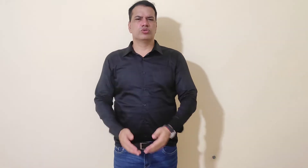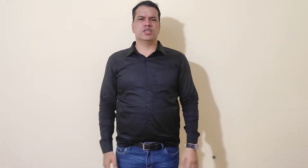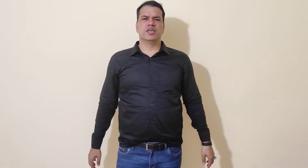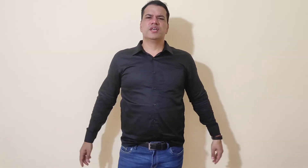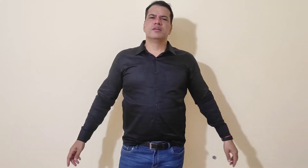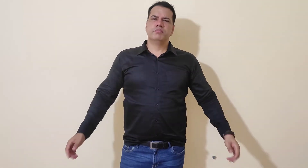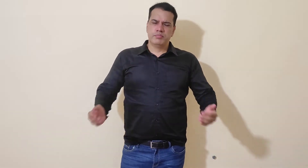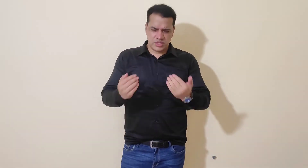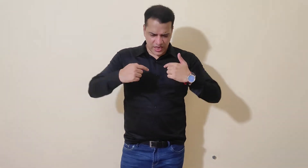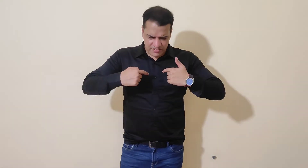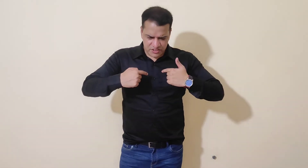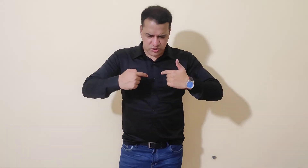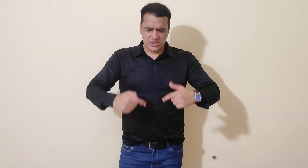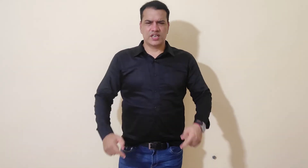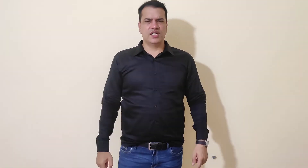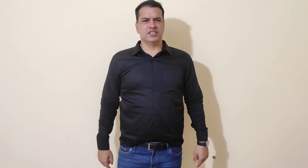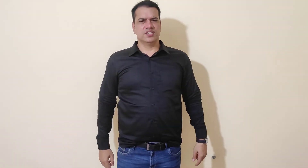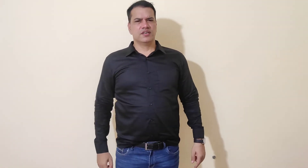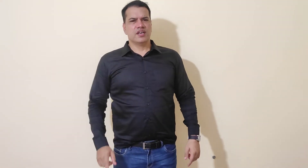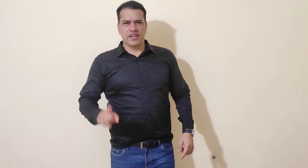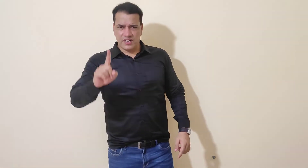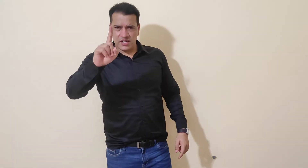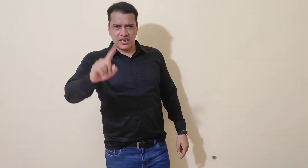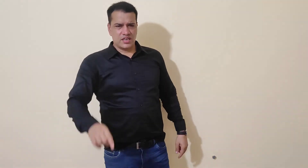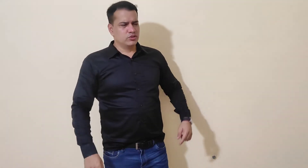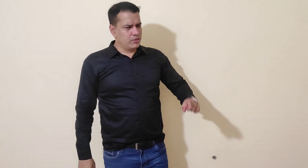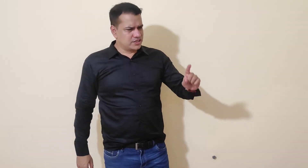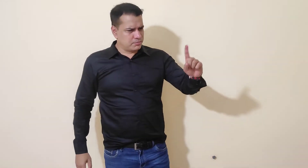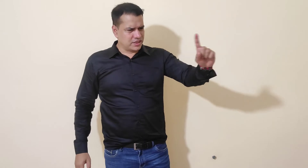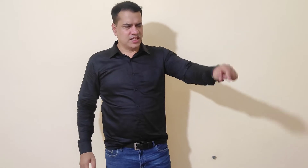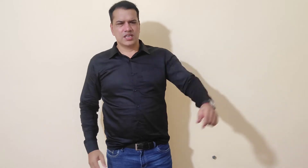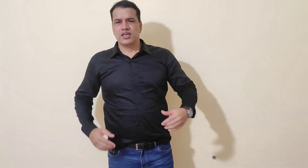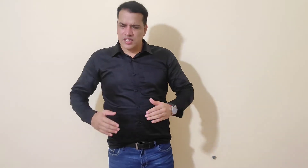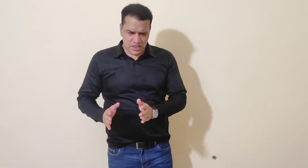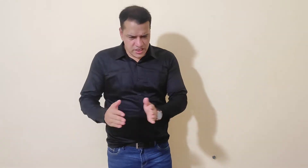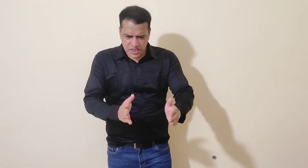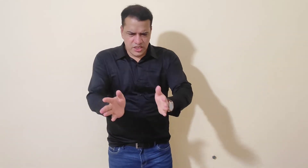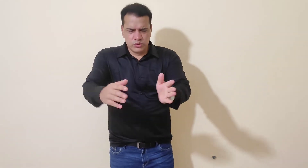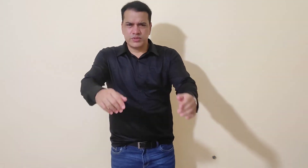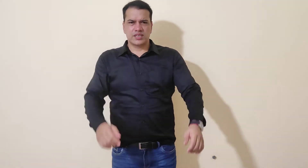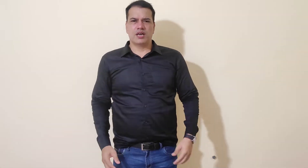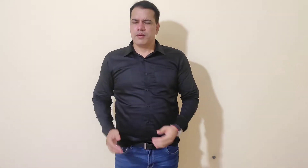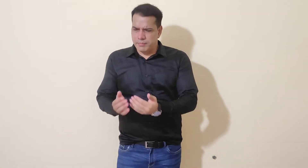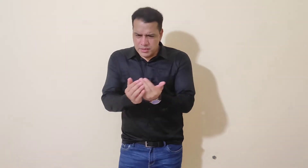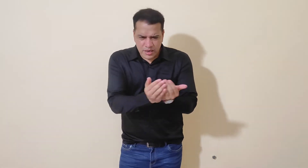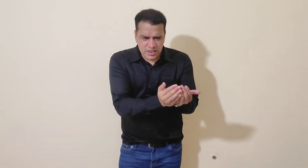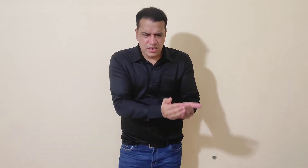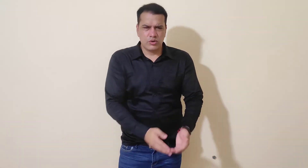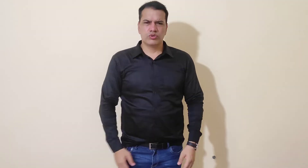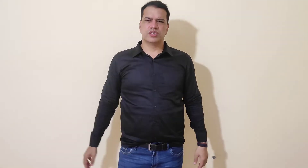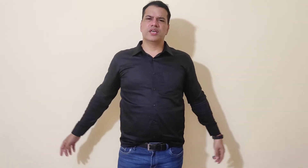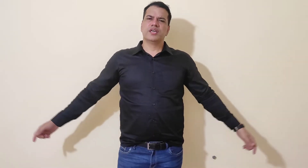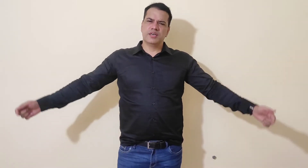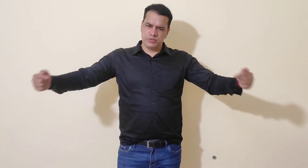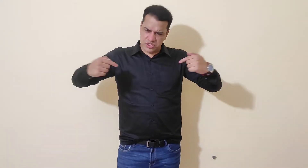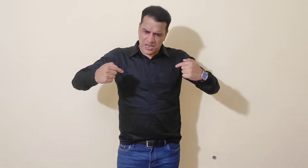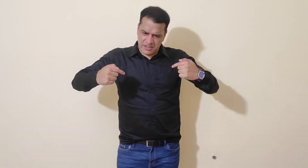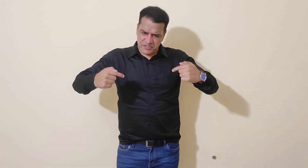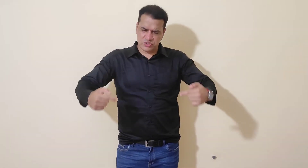लोगों से, कि मुझसे लाइफ इंशॉरेंस करा ले एक लड़का था दुबलासा पतलासा गली गली घुमता था भीक मांगता था लोगों से कि मुझसे लाइफ